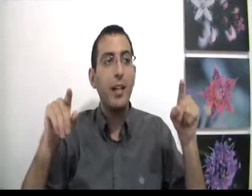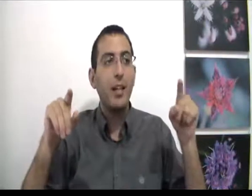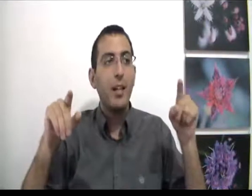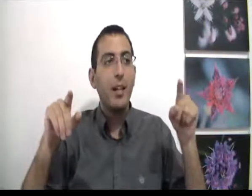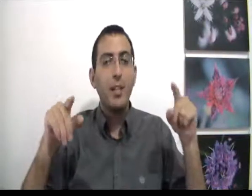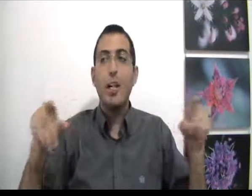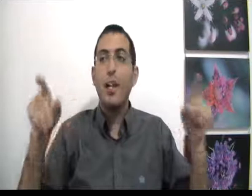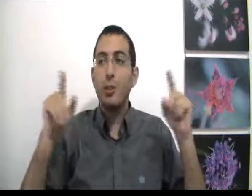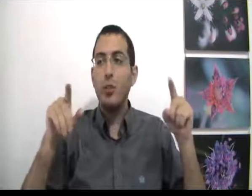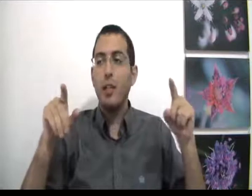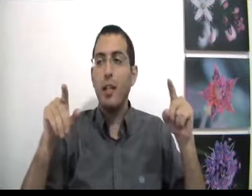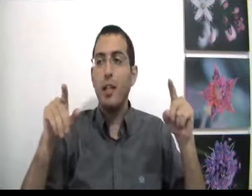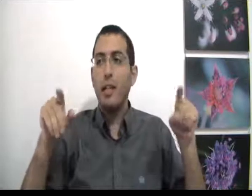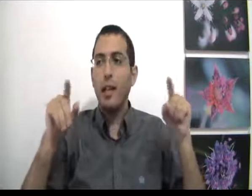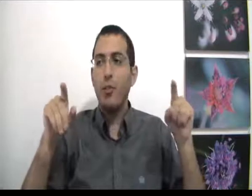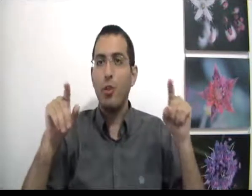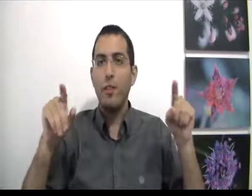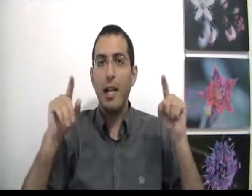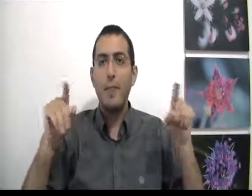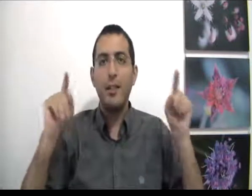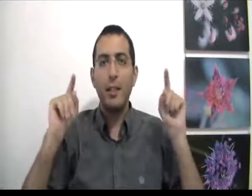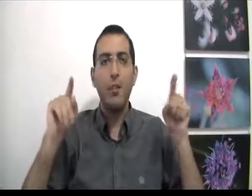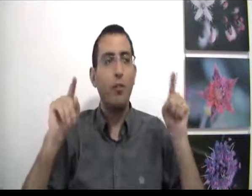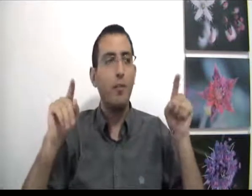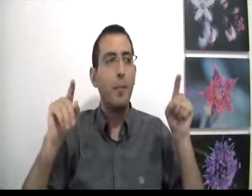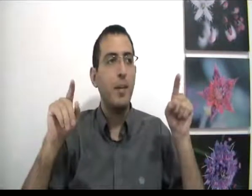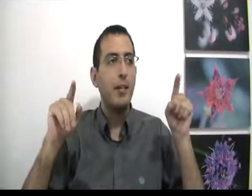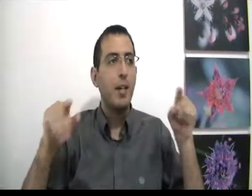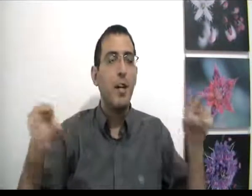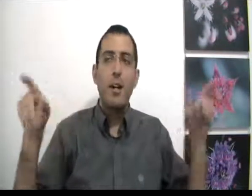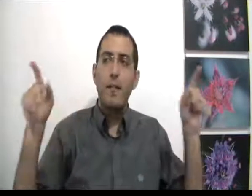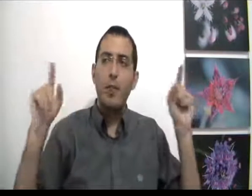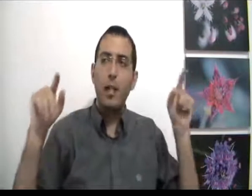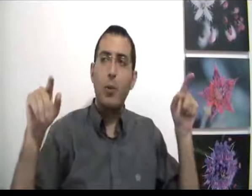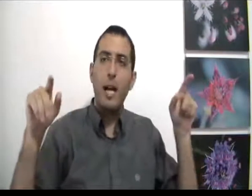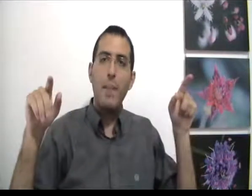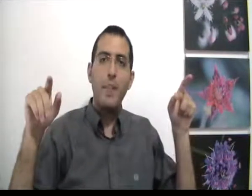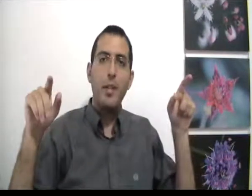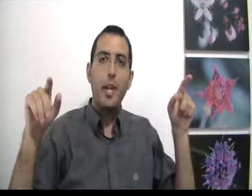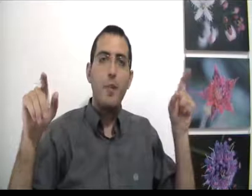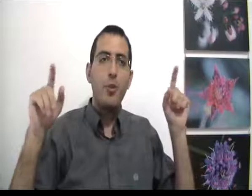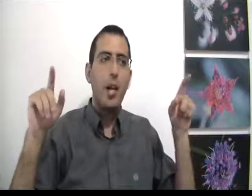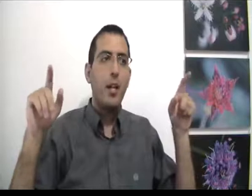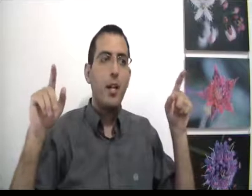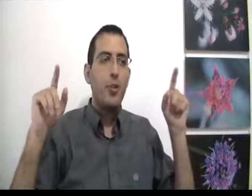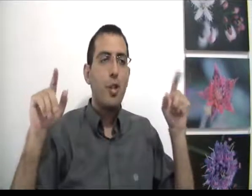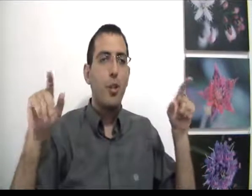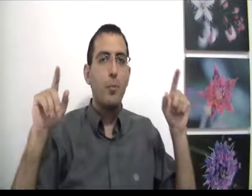כאשר הרצון שלך להרגיש טוב ויעלם כי אתה תרגיש טוב באמת ושיהיה לכולם המשך של יום